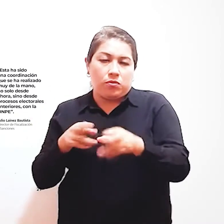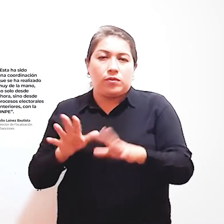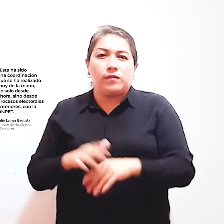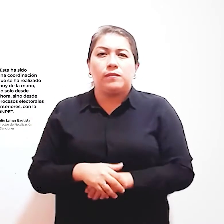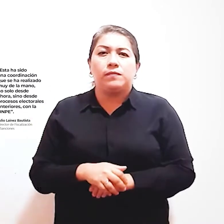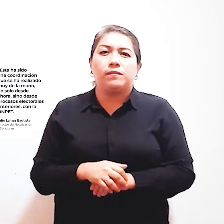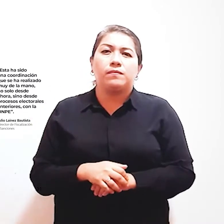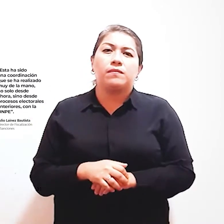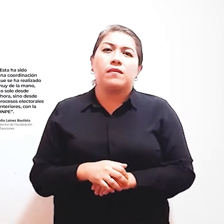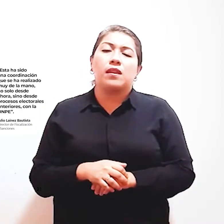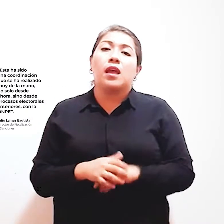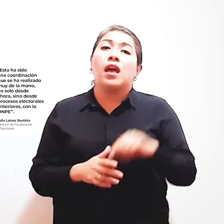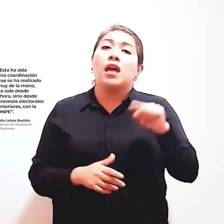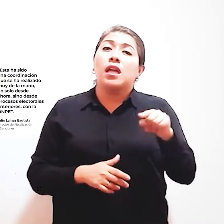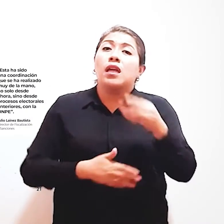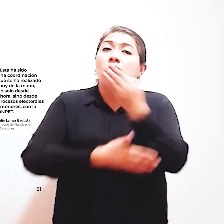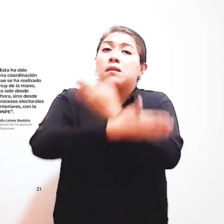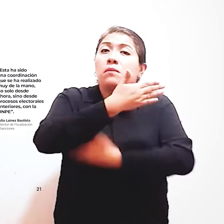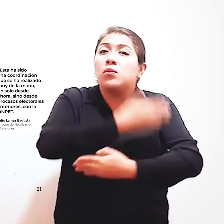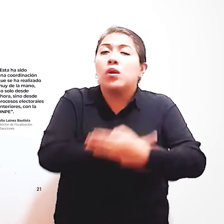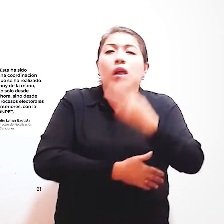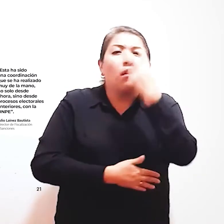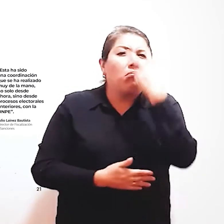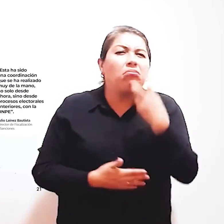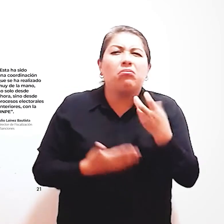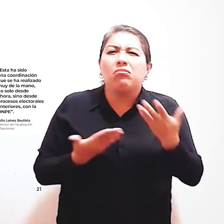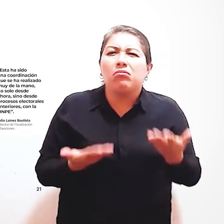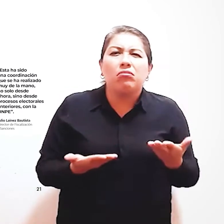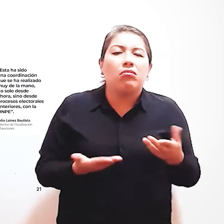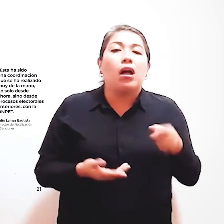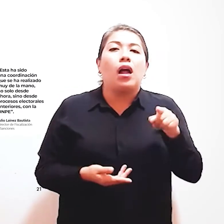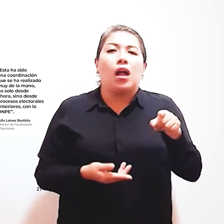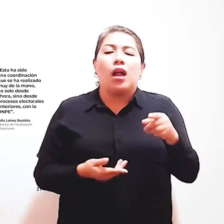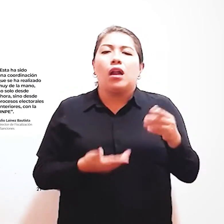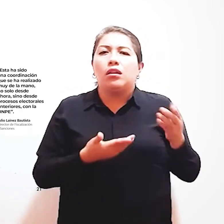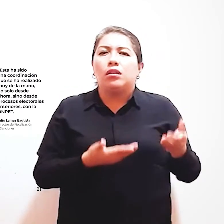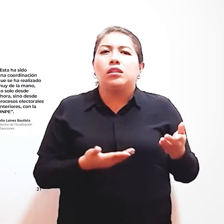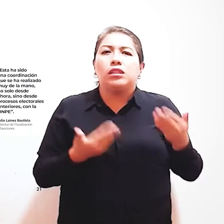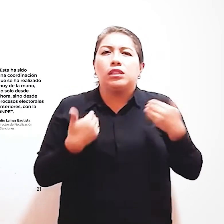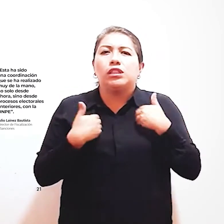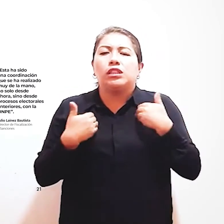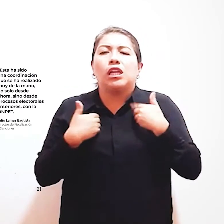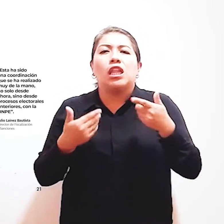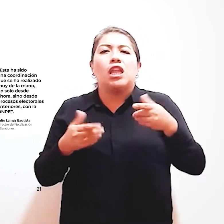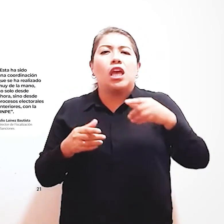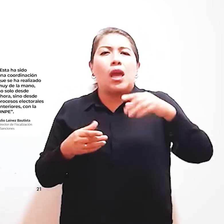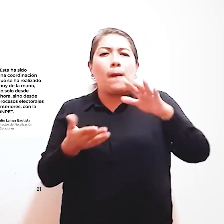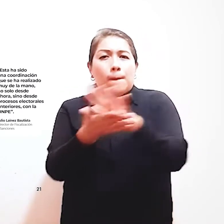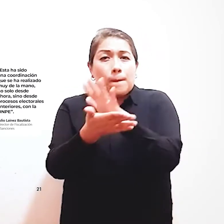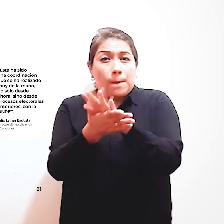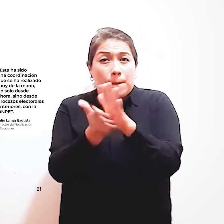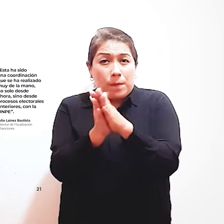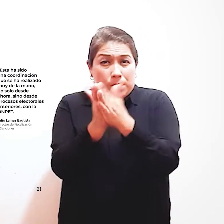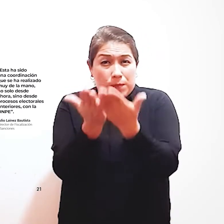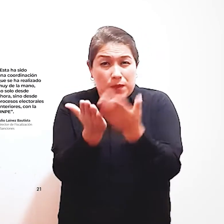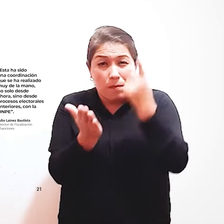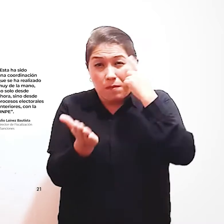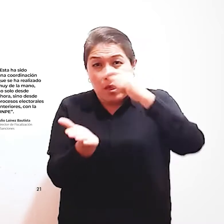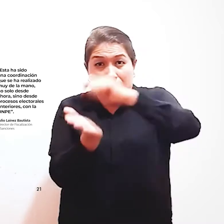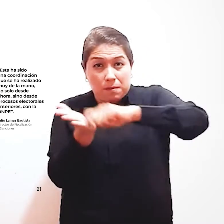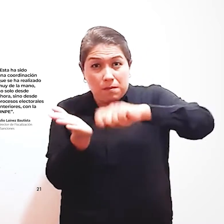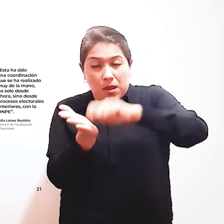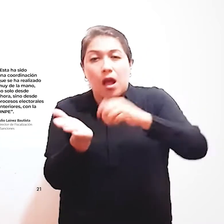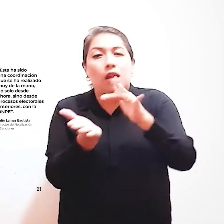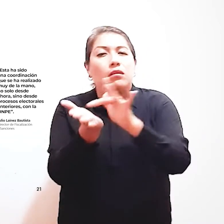módulos temporales Para las personas Con discapacidad visual Los centros De votación Contaron con cédulas De sufragio En